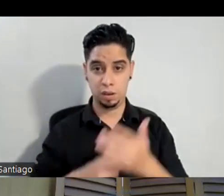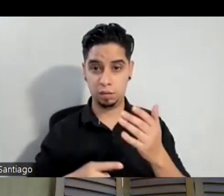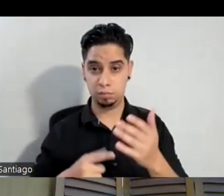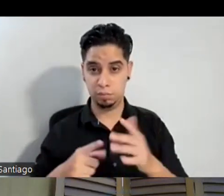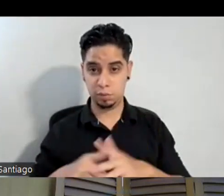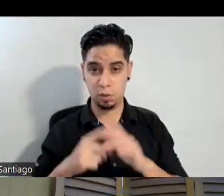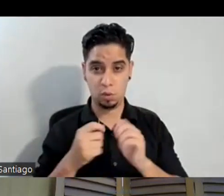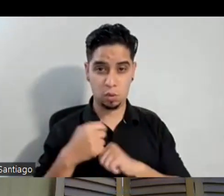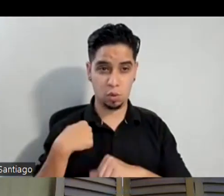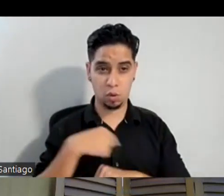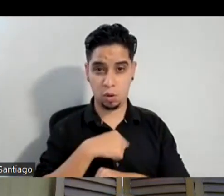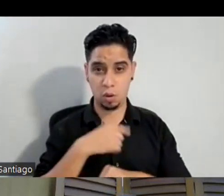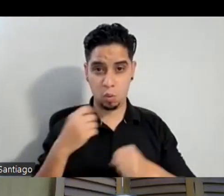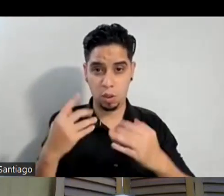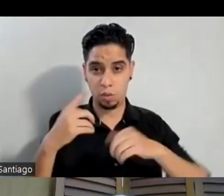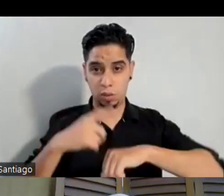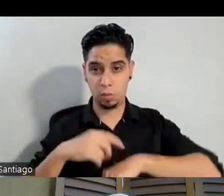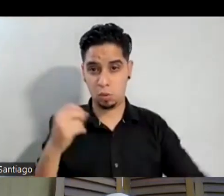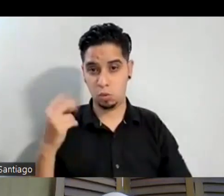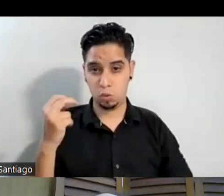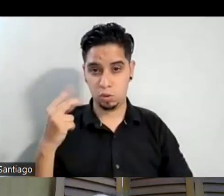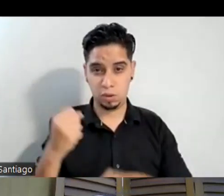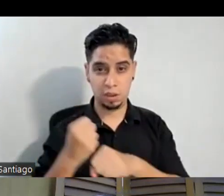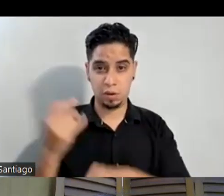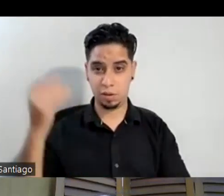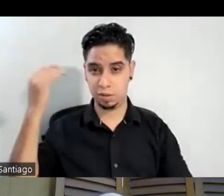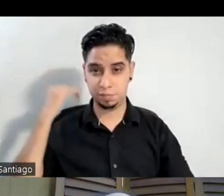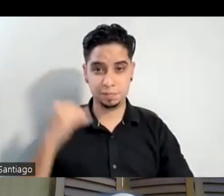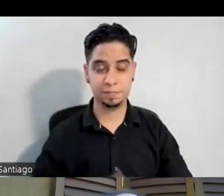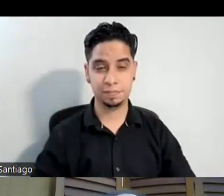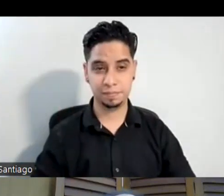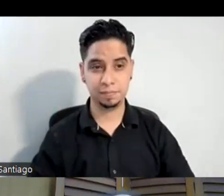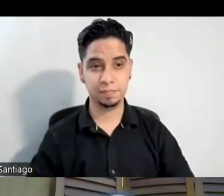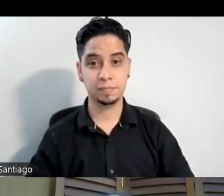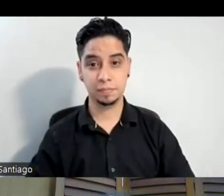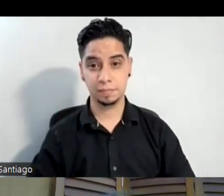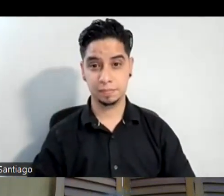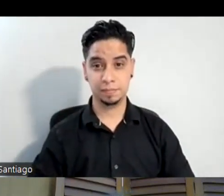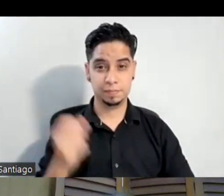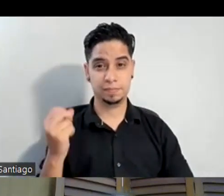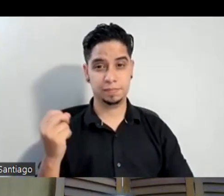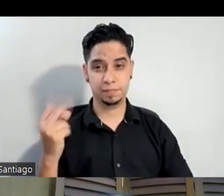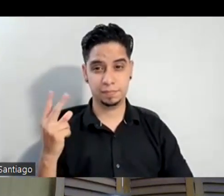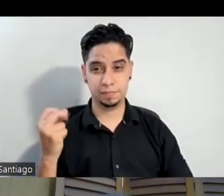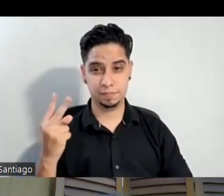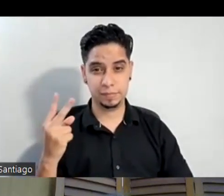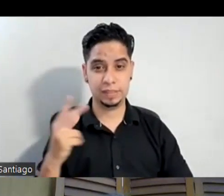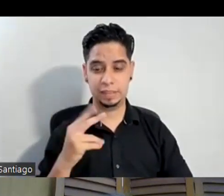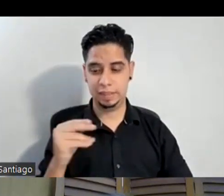hace 12 años atrás ay mi madre 12 12 y 33 y medio pero Adriana